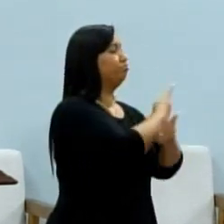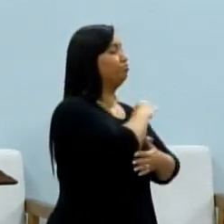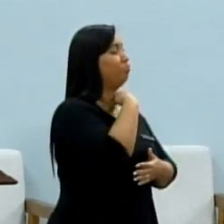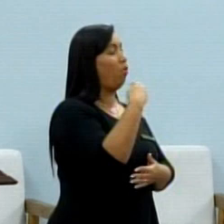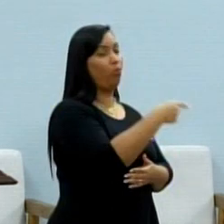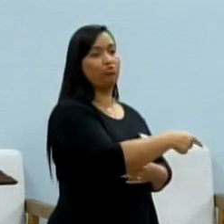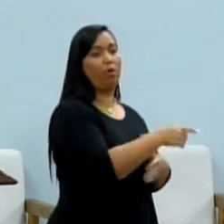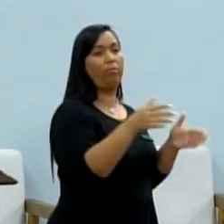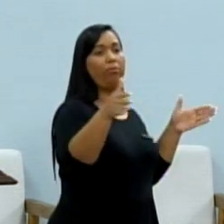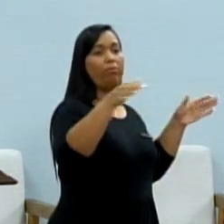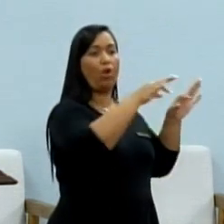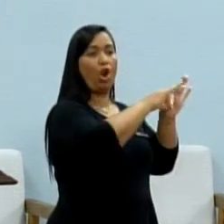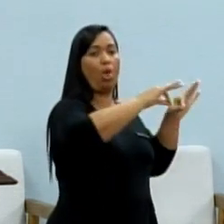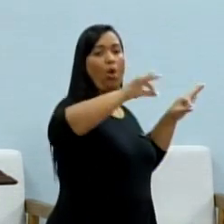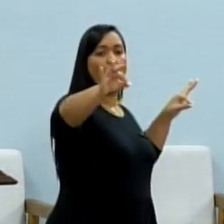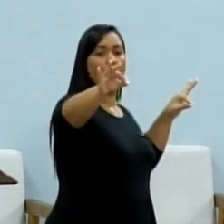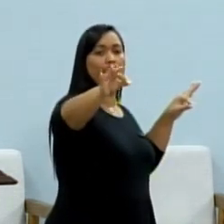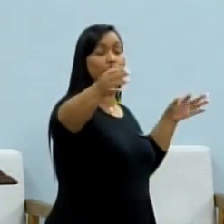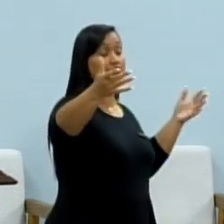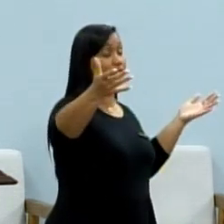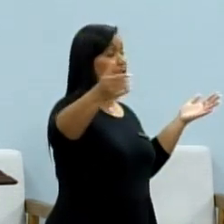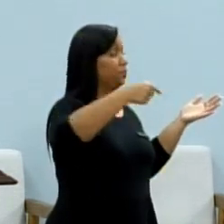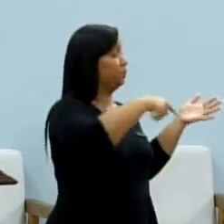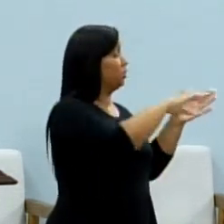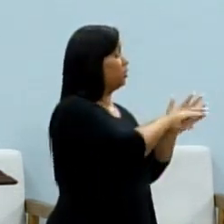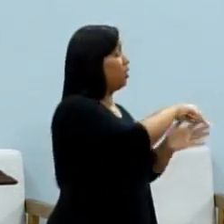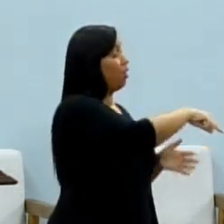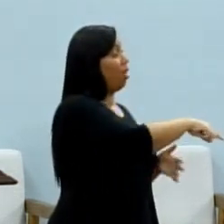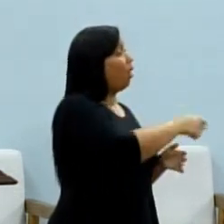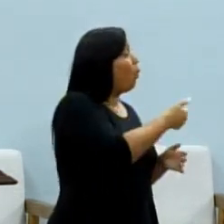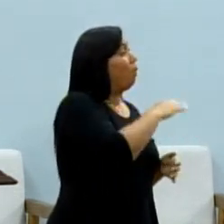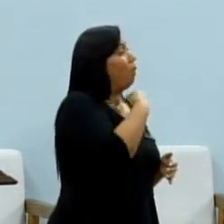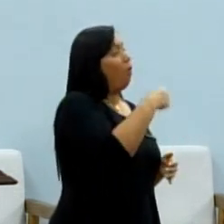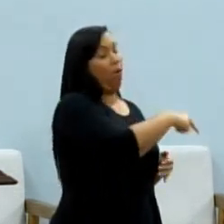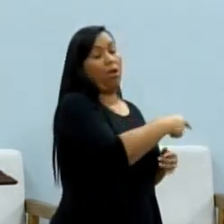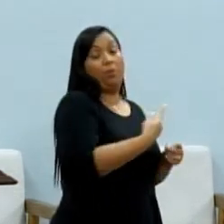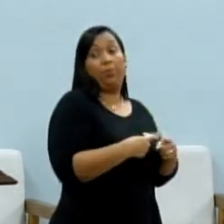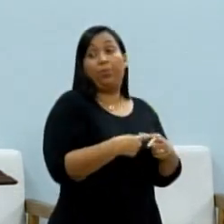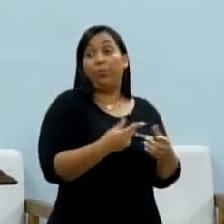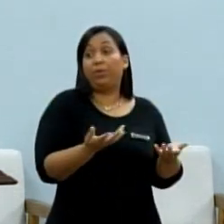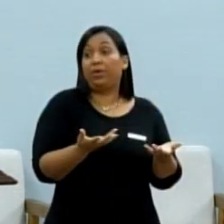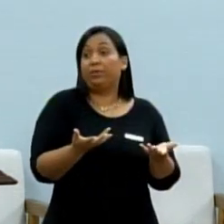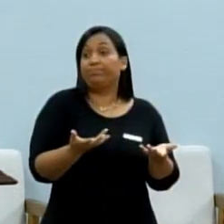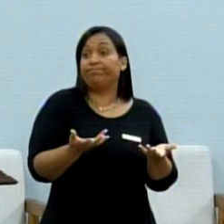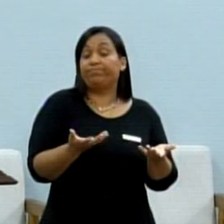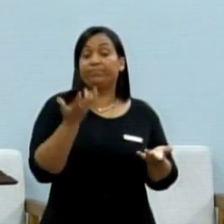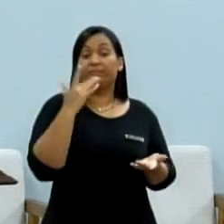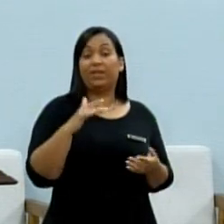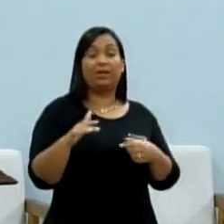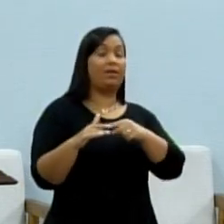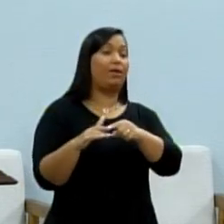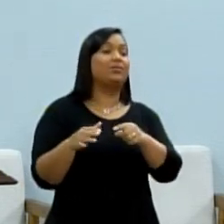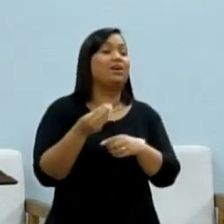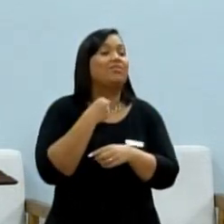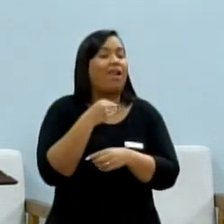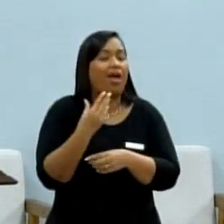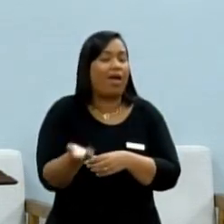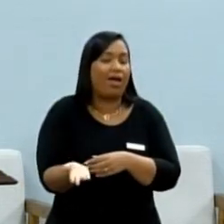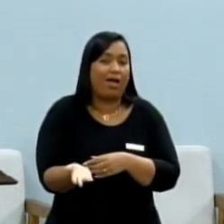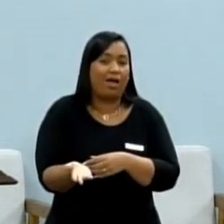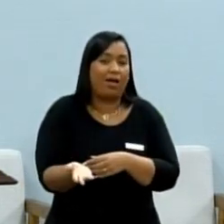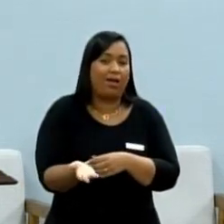ela pode chegar quase falecendo, porque a criança, ela é frágil,